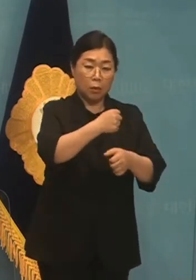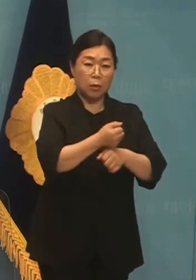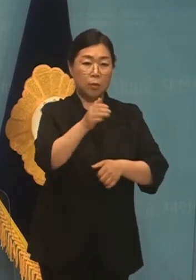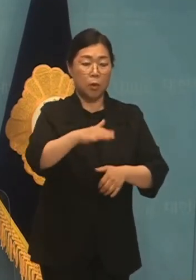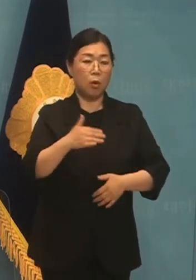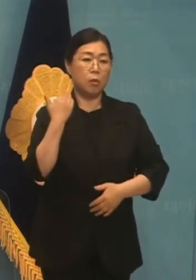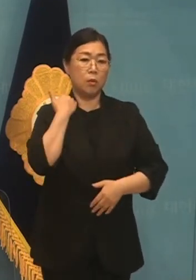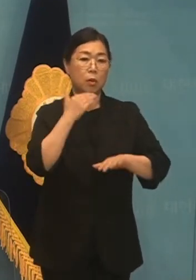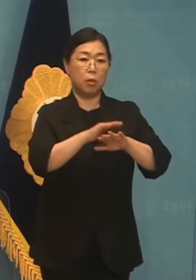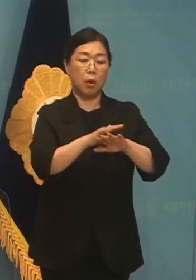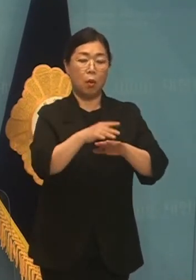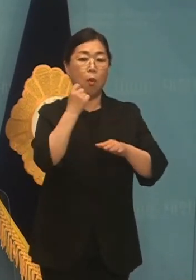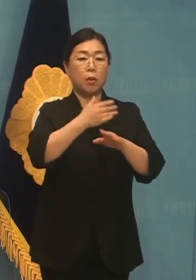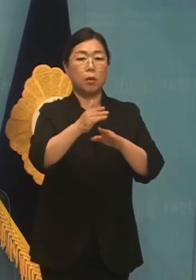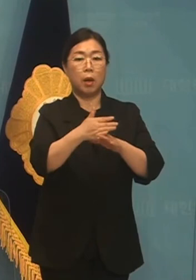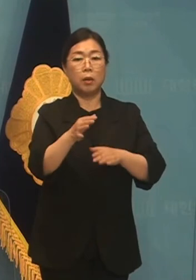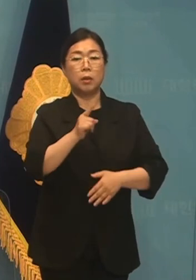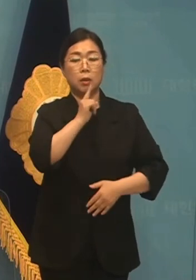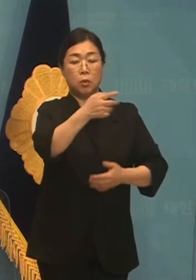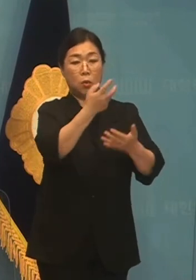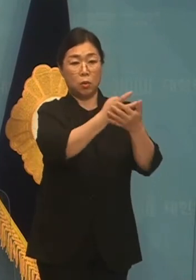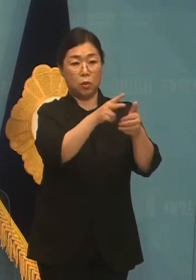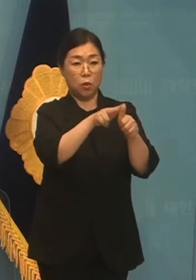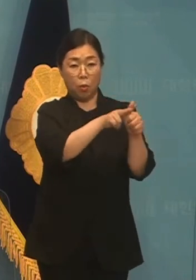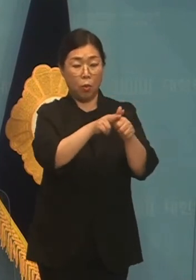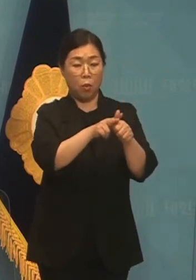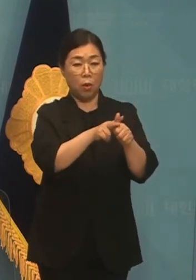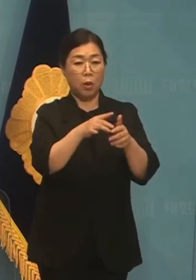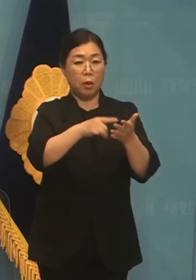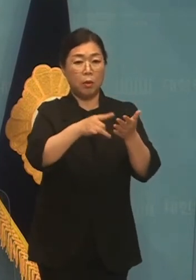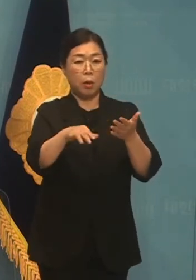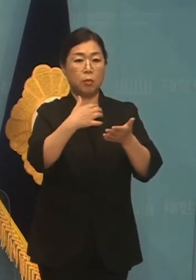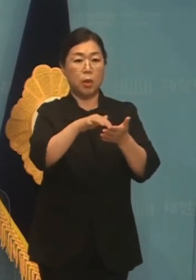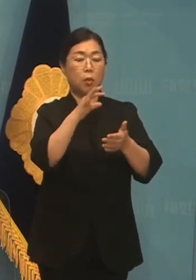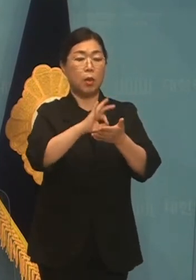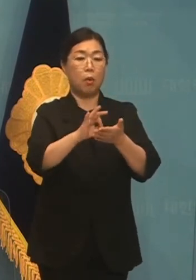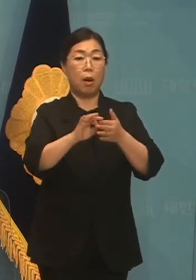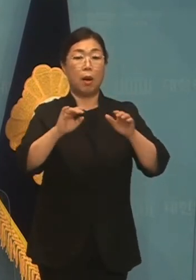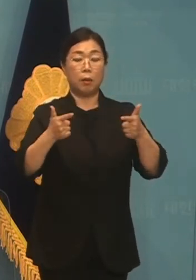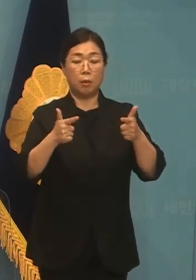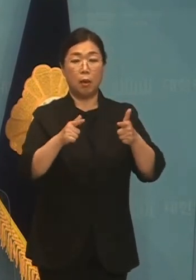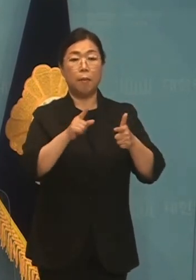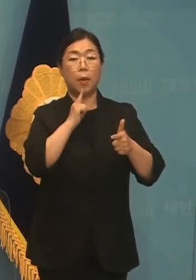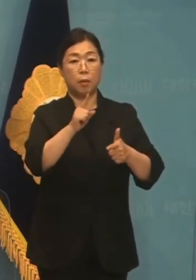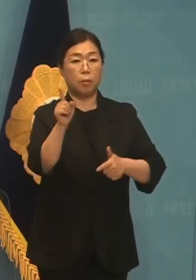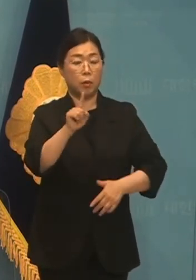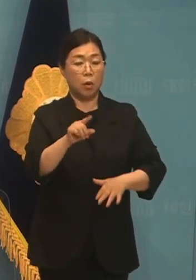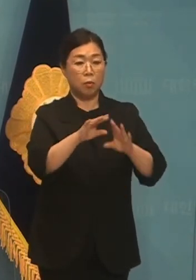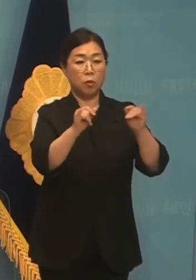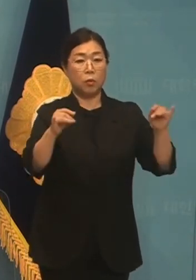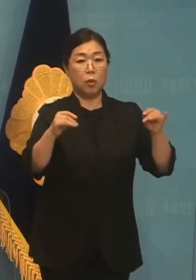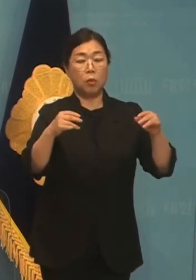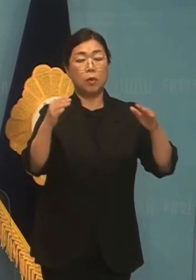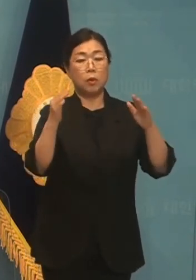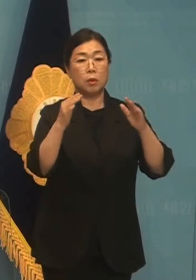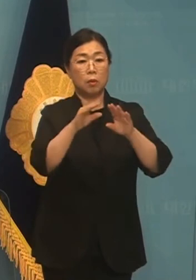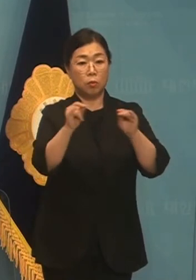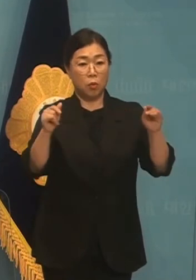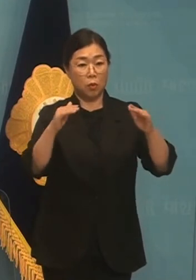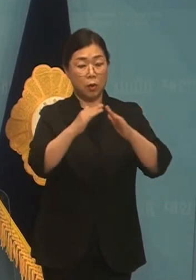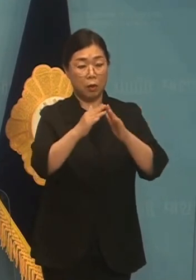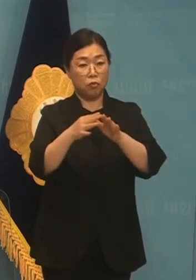전월세 신고 정보를 과세 자료로 쓰지 않겠다는 국토부의 입장은 부동산 임대 수익을 노린